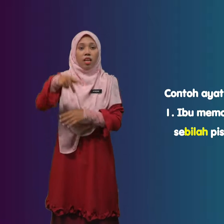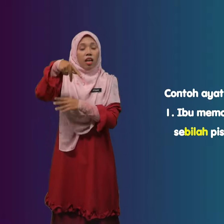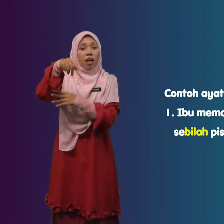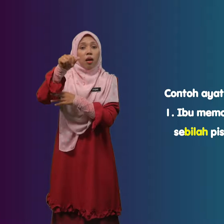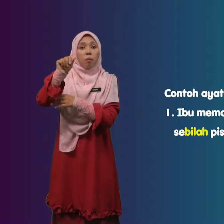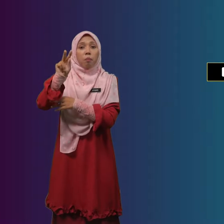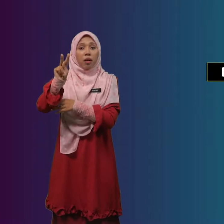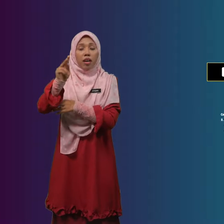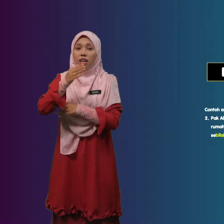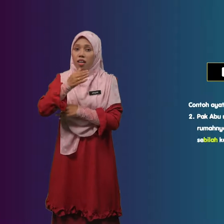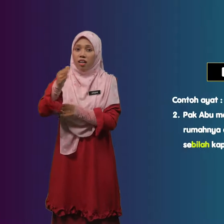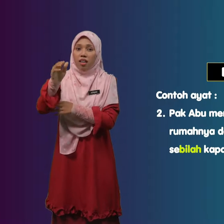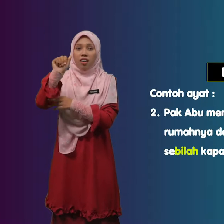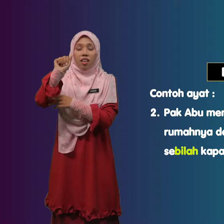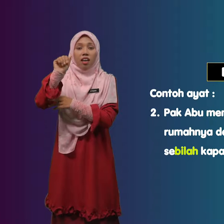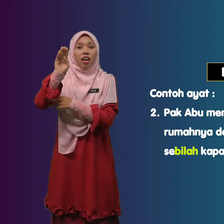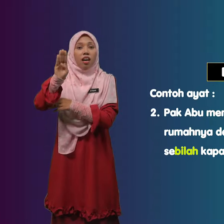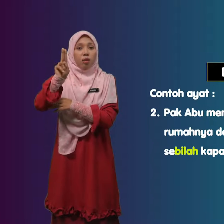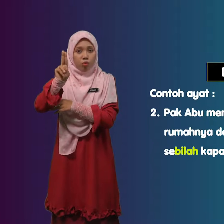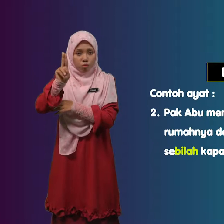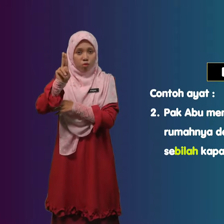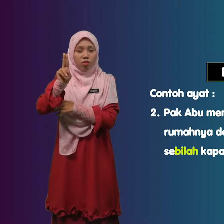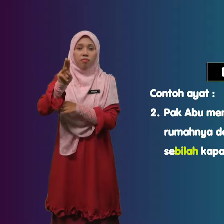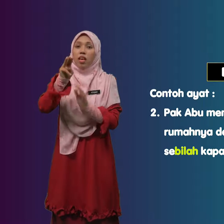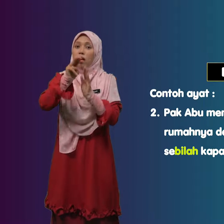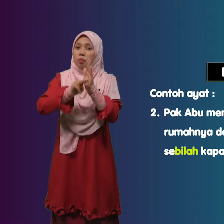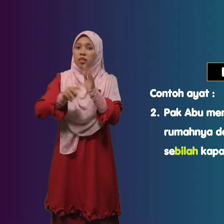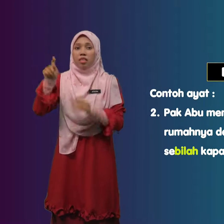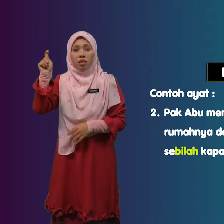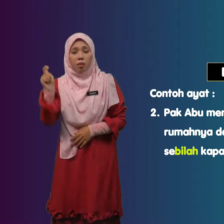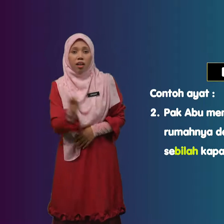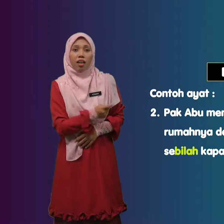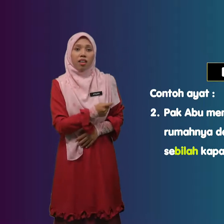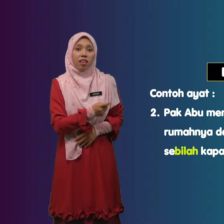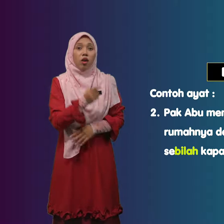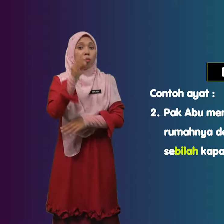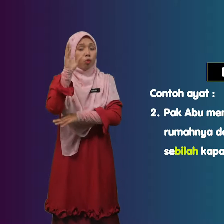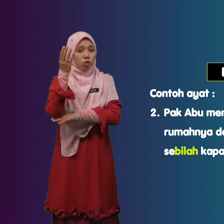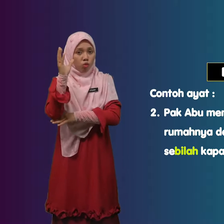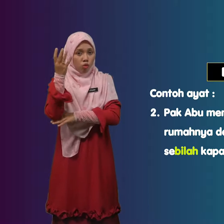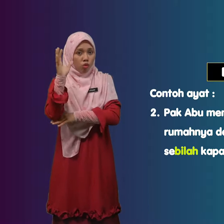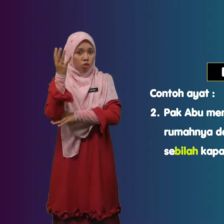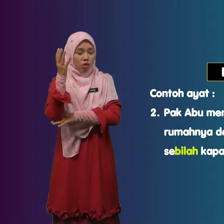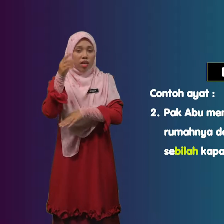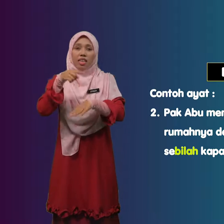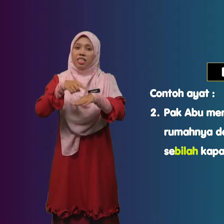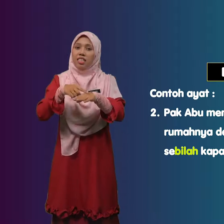Pak Abu Menebang Pokok Di